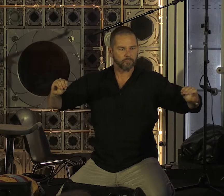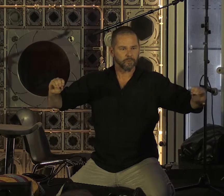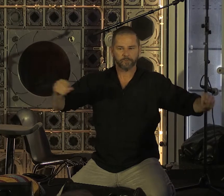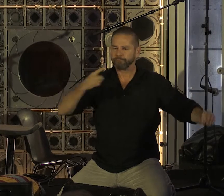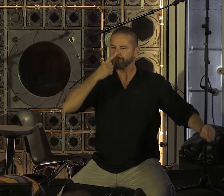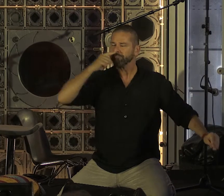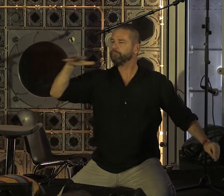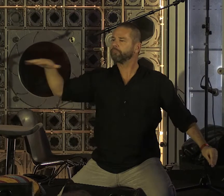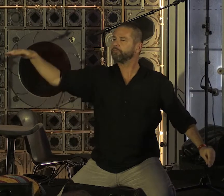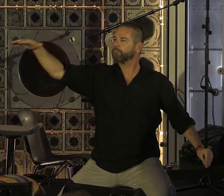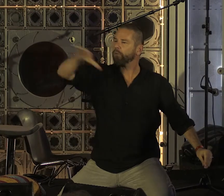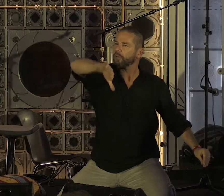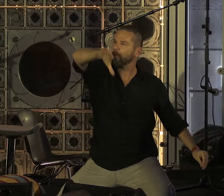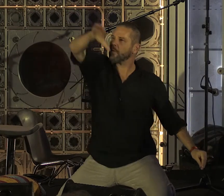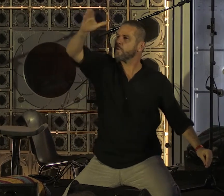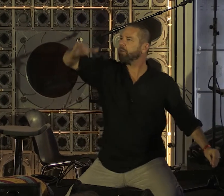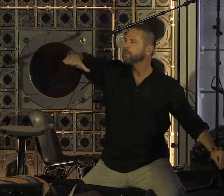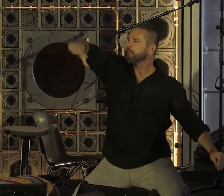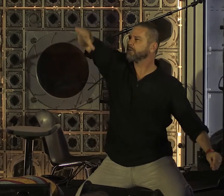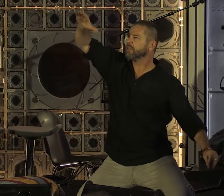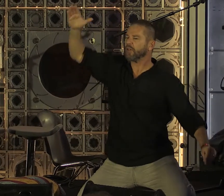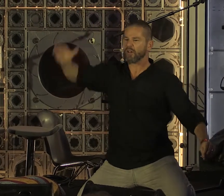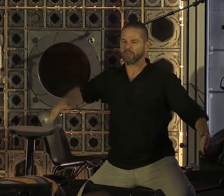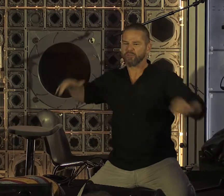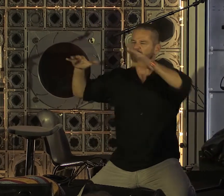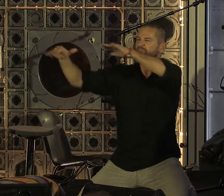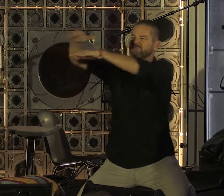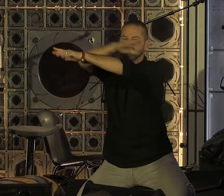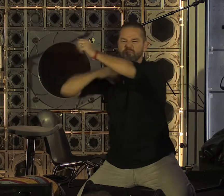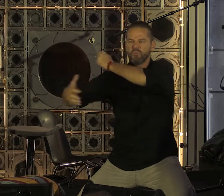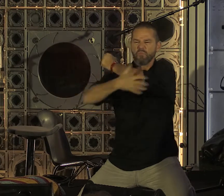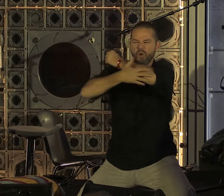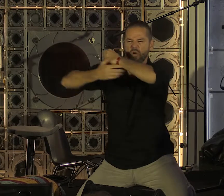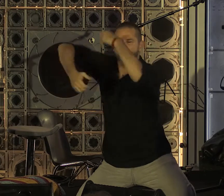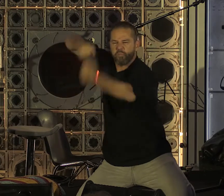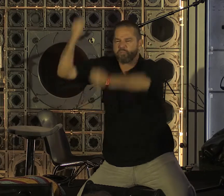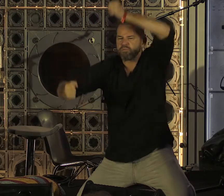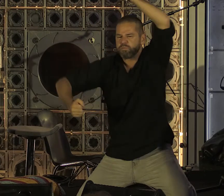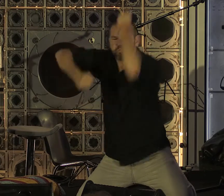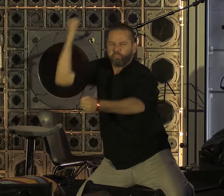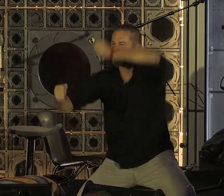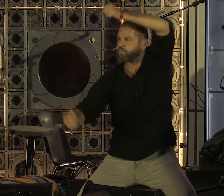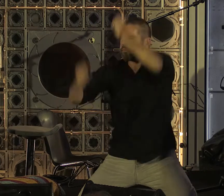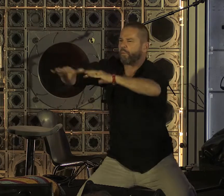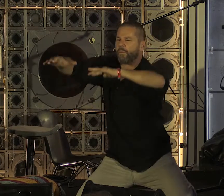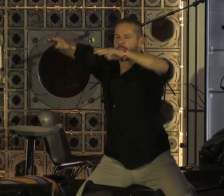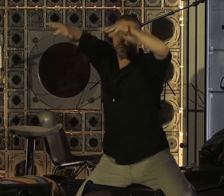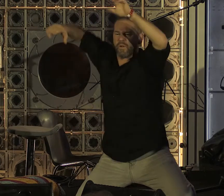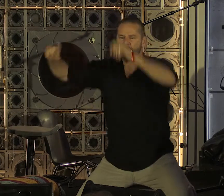où des centaines de démunis battent la semelle dans les poussières, les tambours et les youlous des femmes comme un horizon